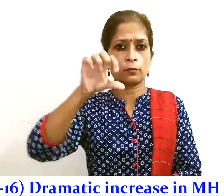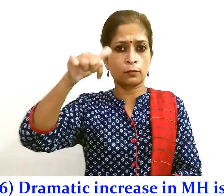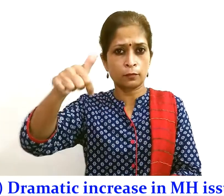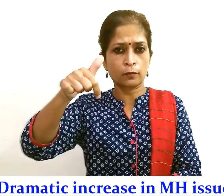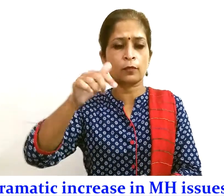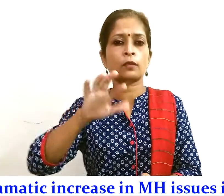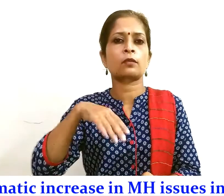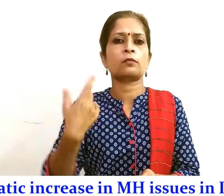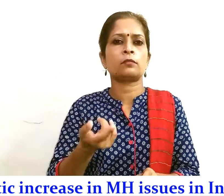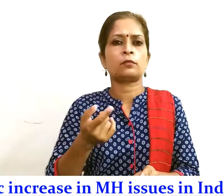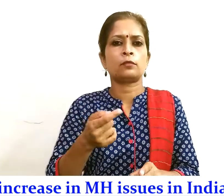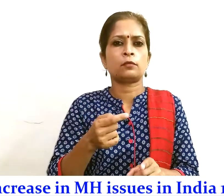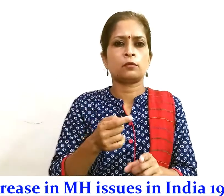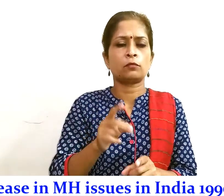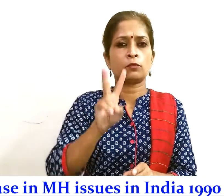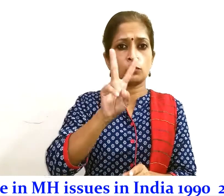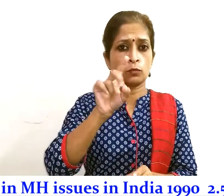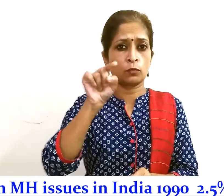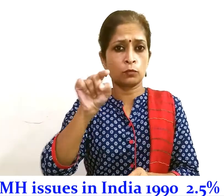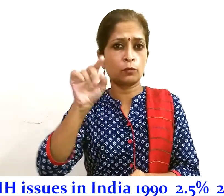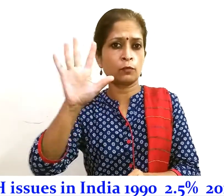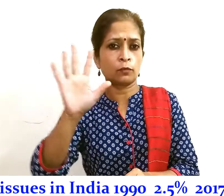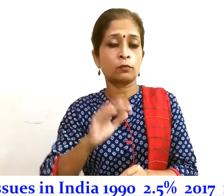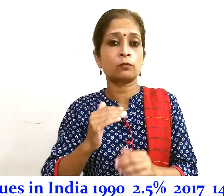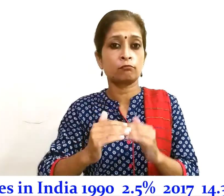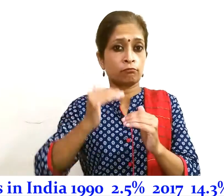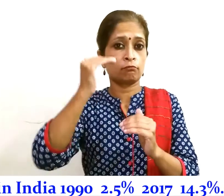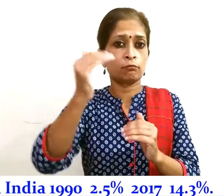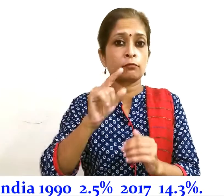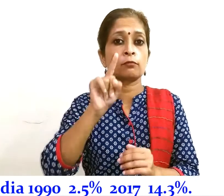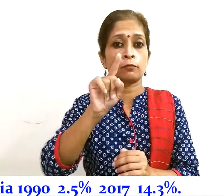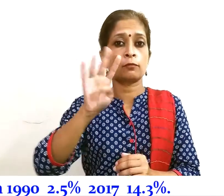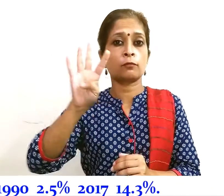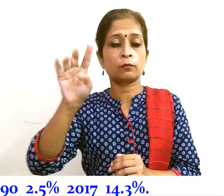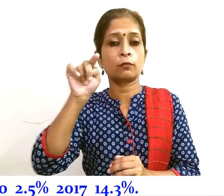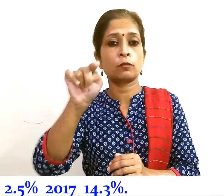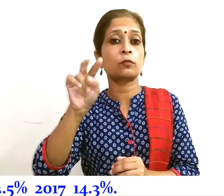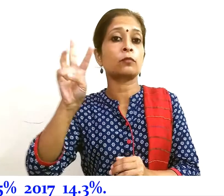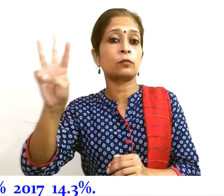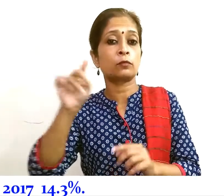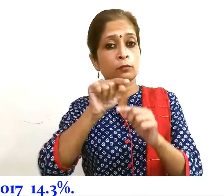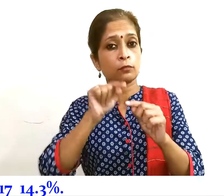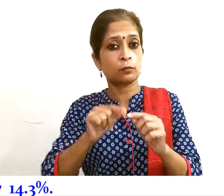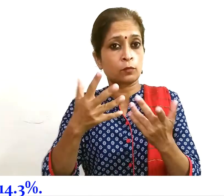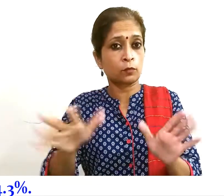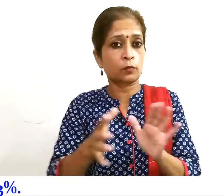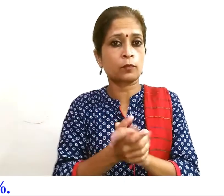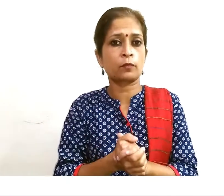समस्याएं क्रमिशह 2.5 प्रतिशत से बढ़कर 14.3 प्रतिशत हो गई